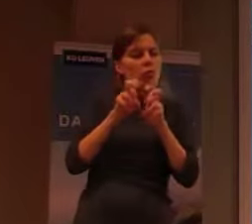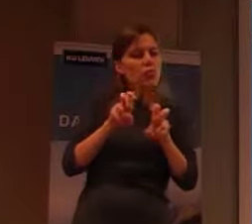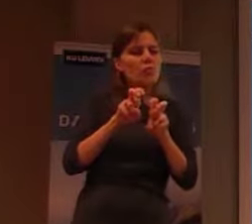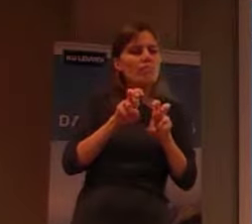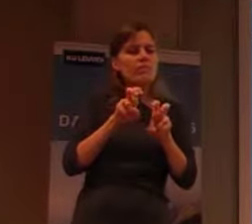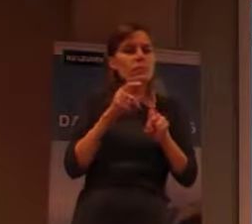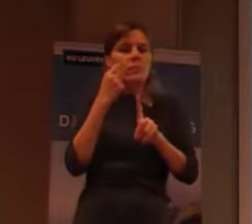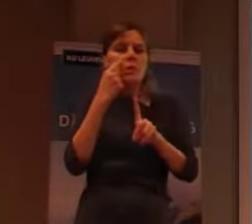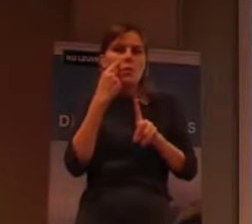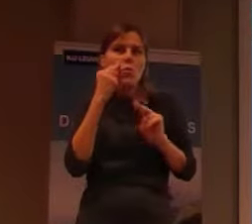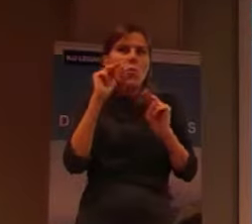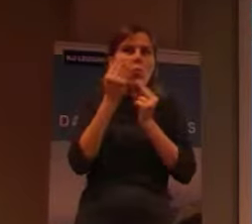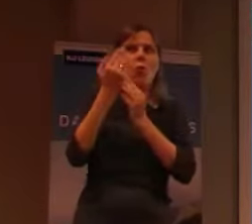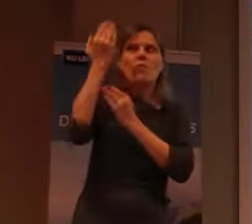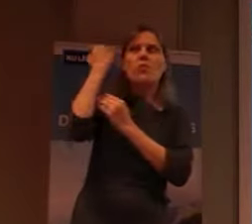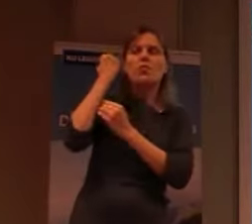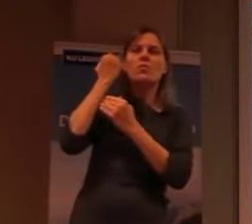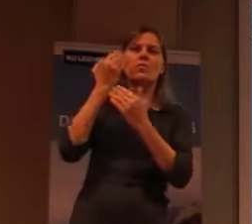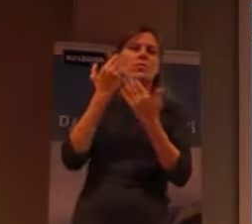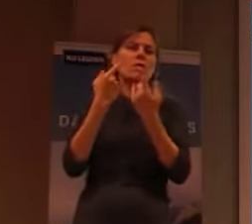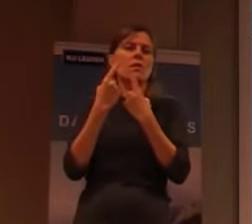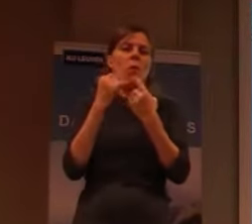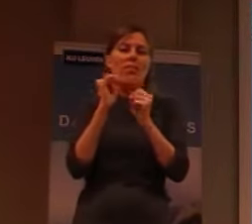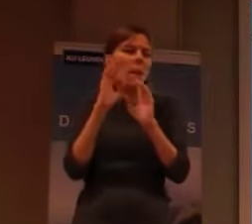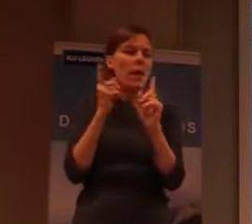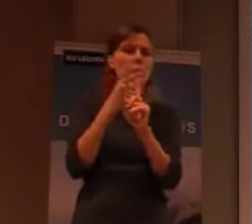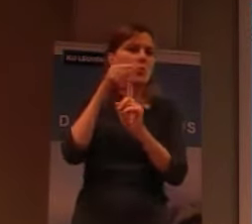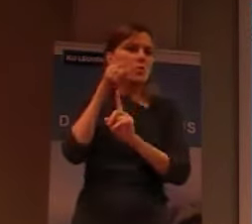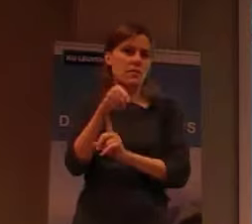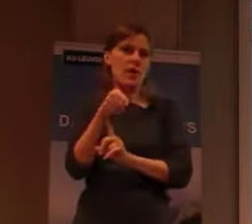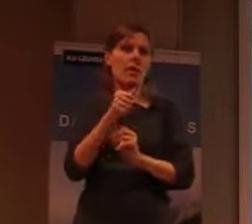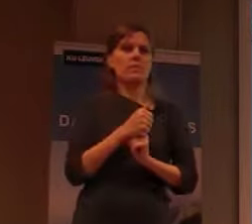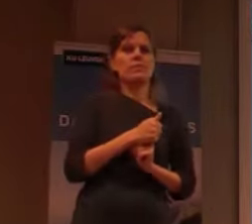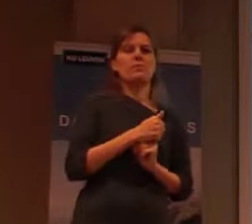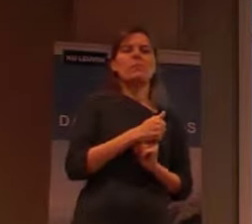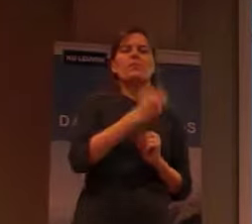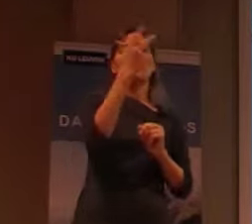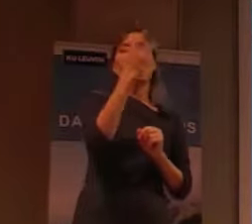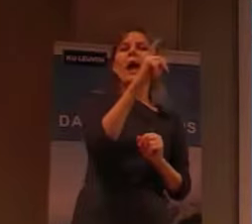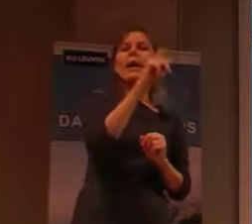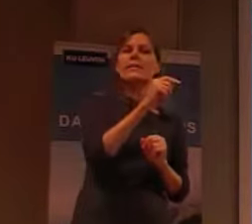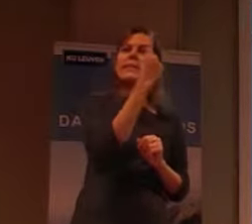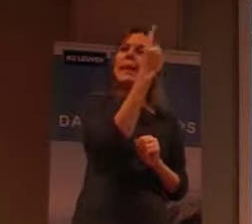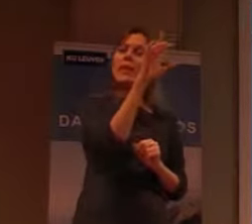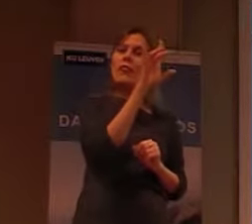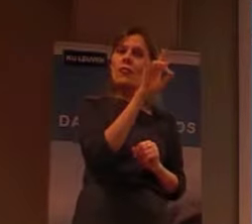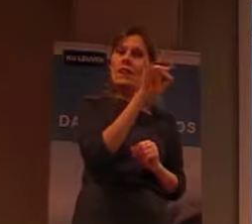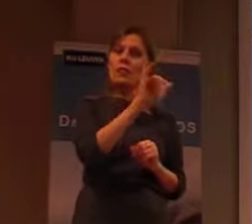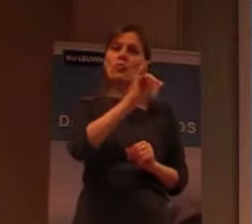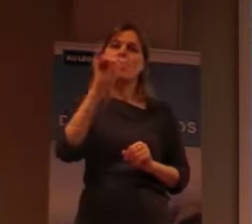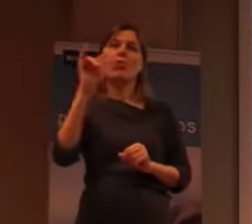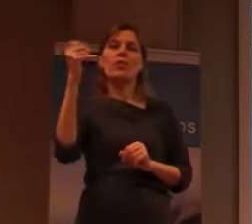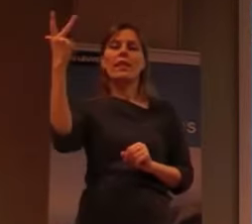van 1846 tot 1931 is daar een leemplassite geweest.